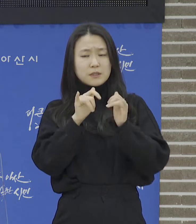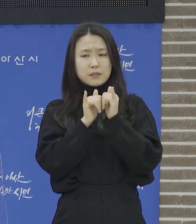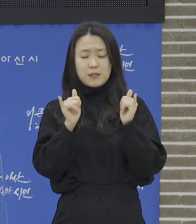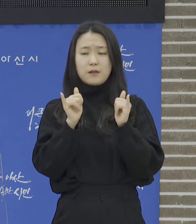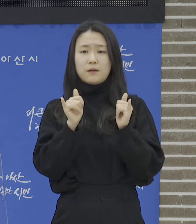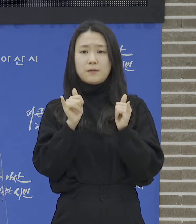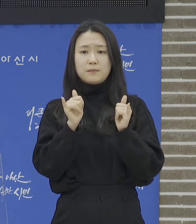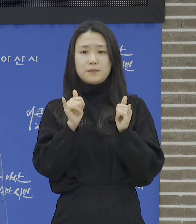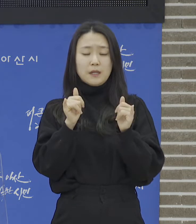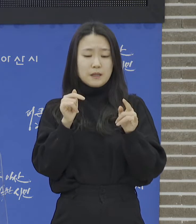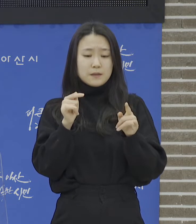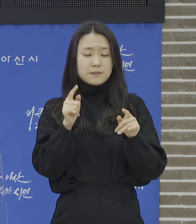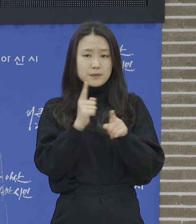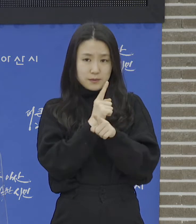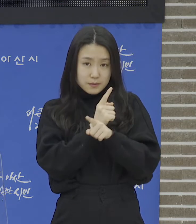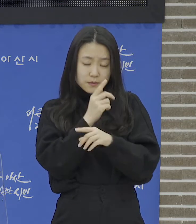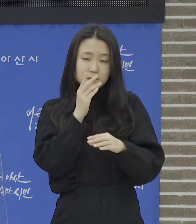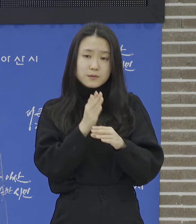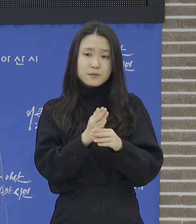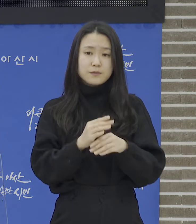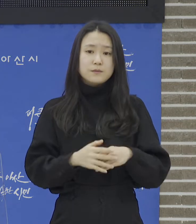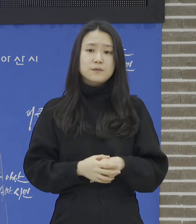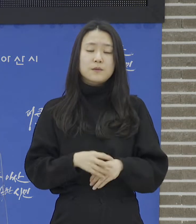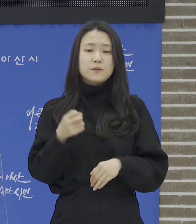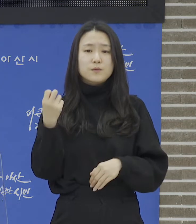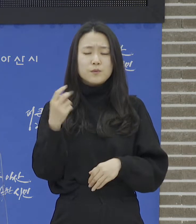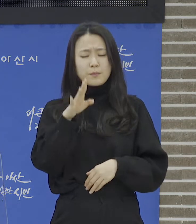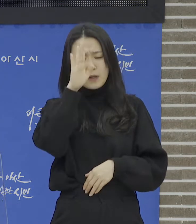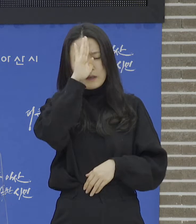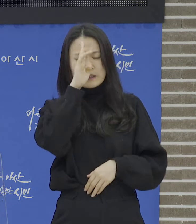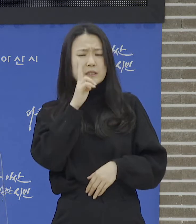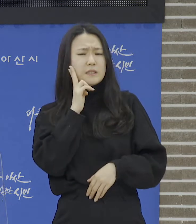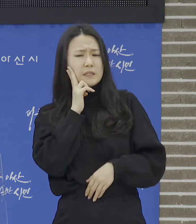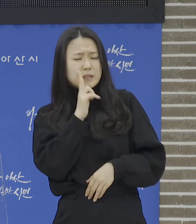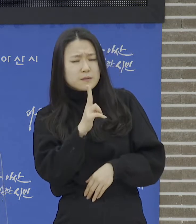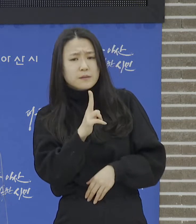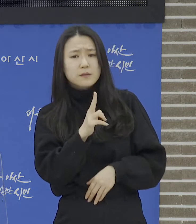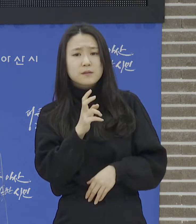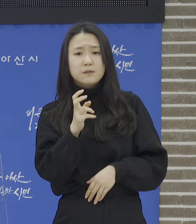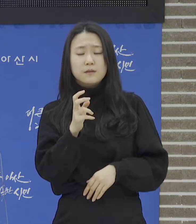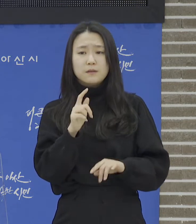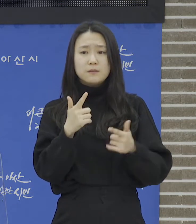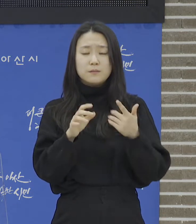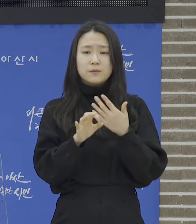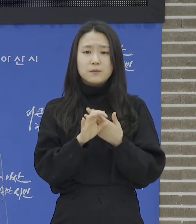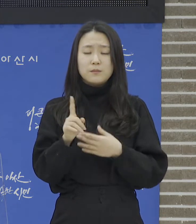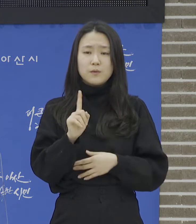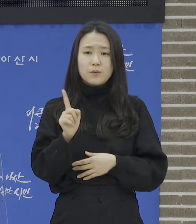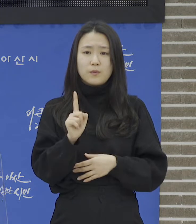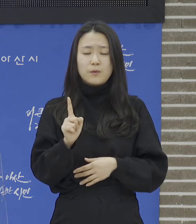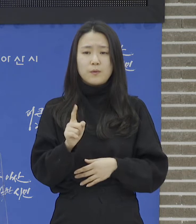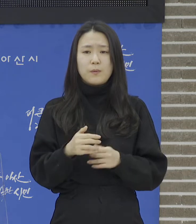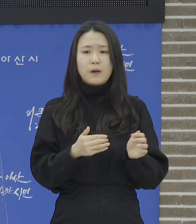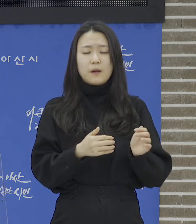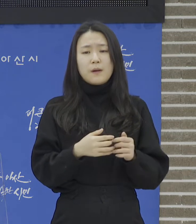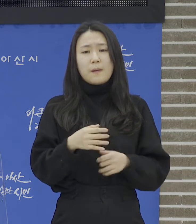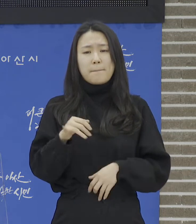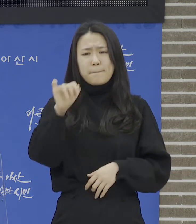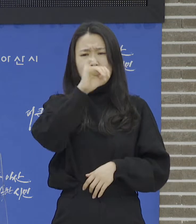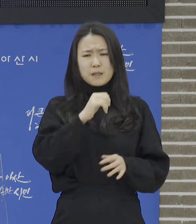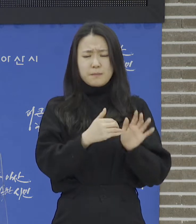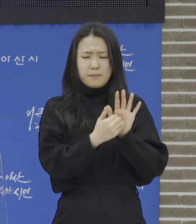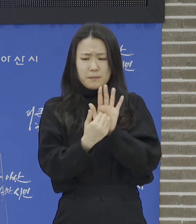대상이며 중증 위험이 큰 60세 이상이나 면허, 면학, 면역 저하자 우선 대상입니다.